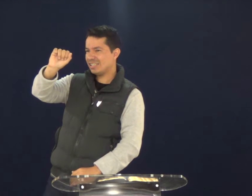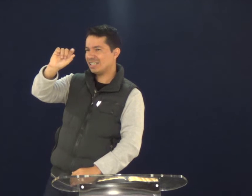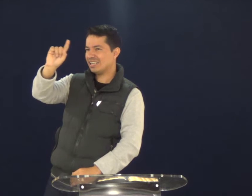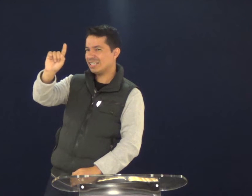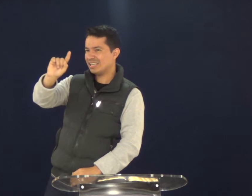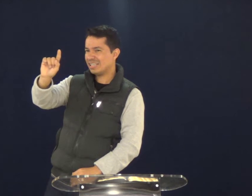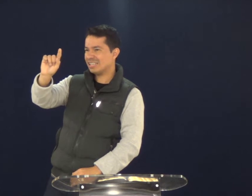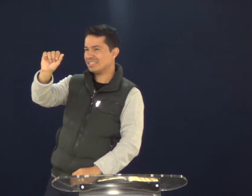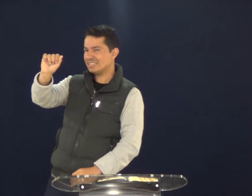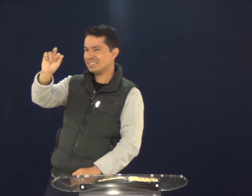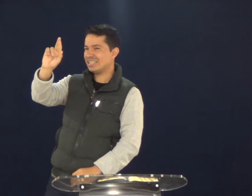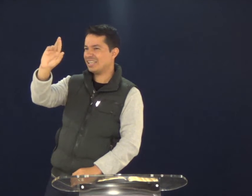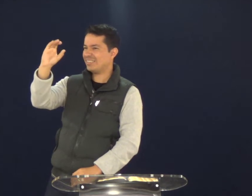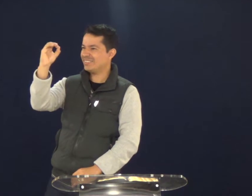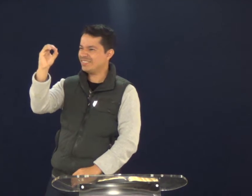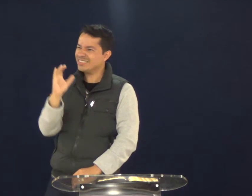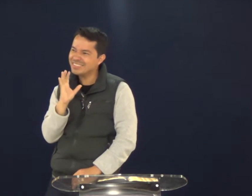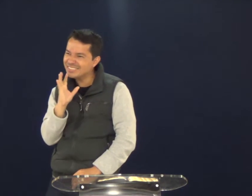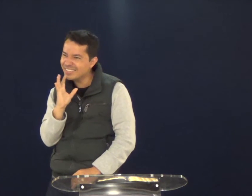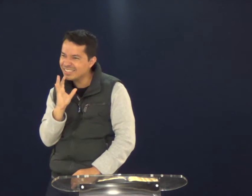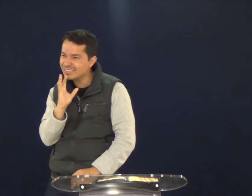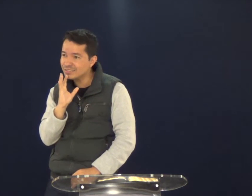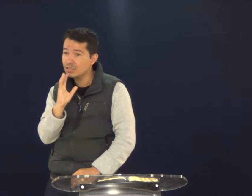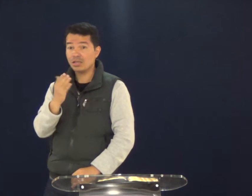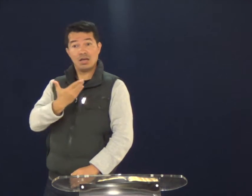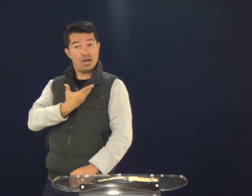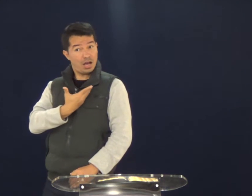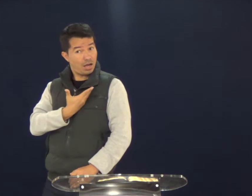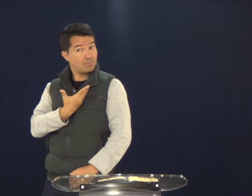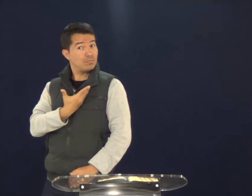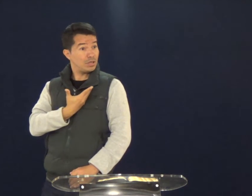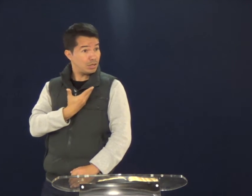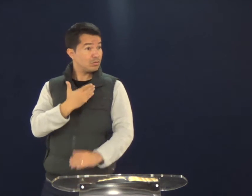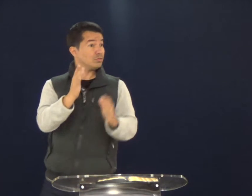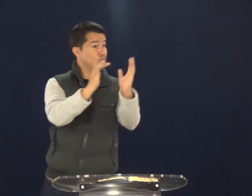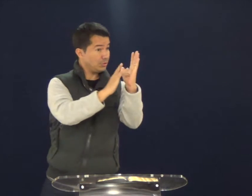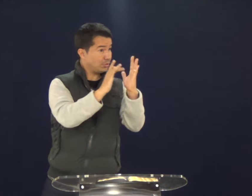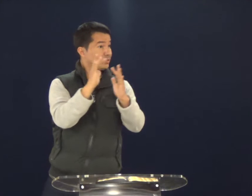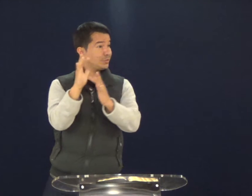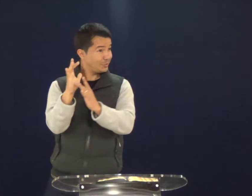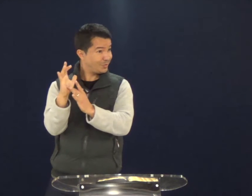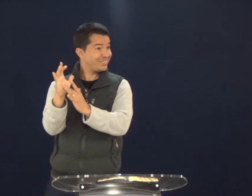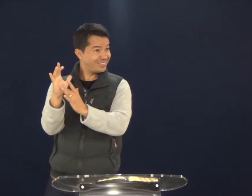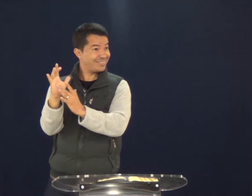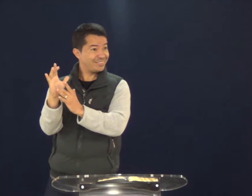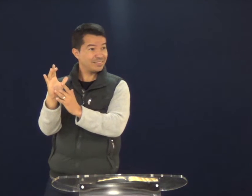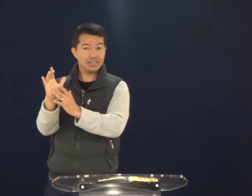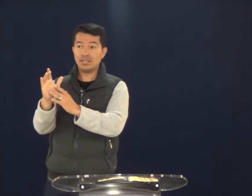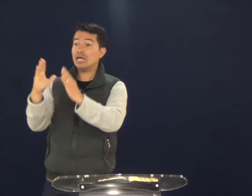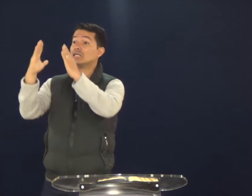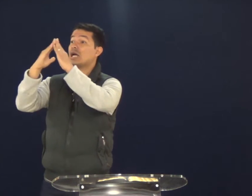Lázaro, provavelmente ali. Lázaro estava junto com ele. Você conhece? Ele era seu amigo. Amigo de Jesus.